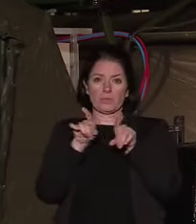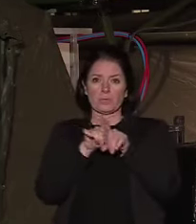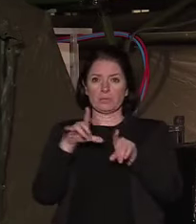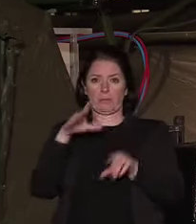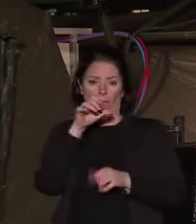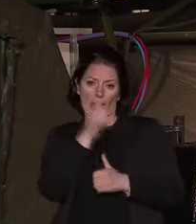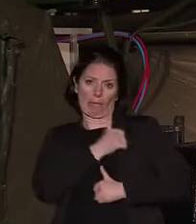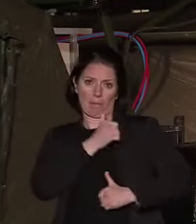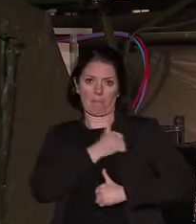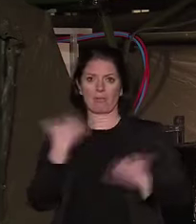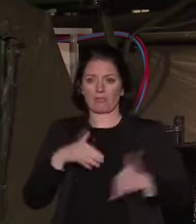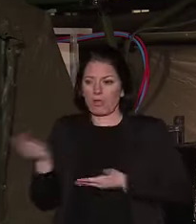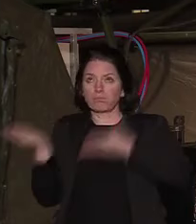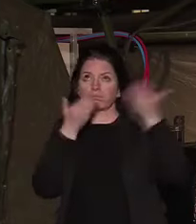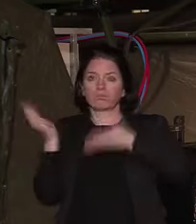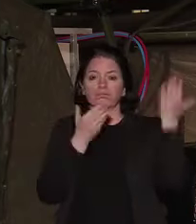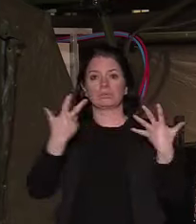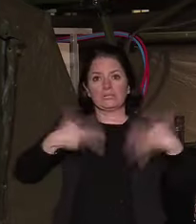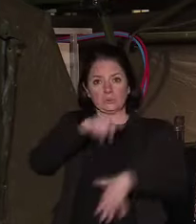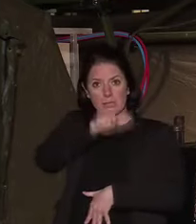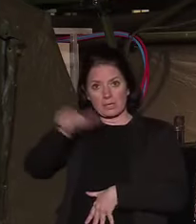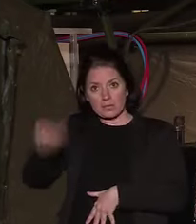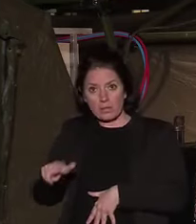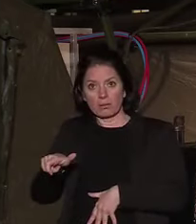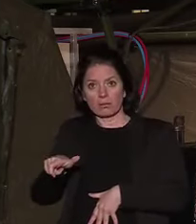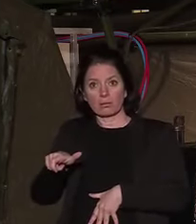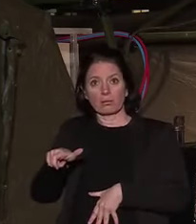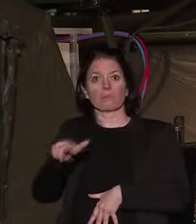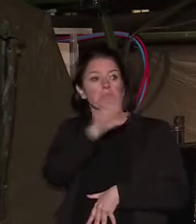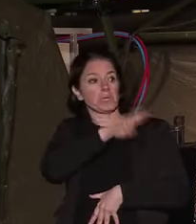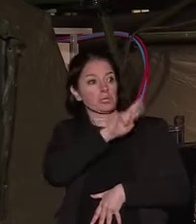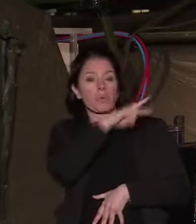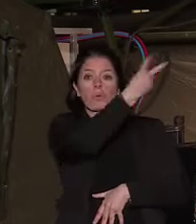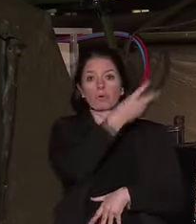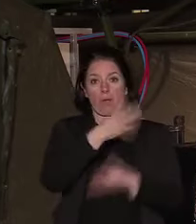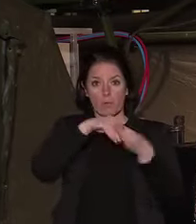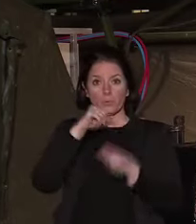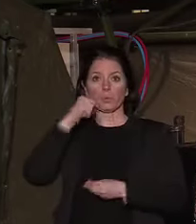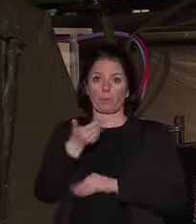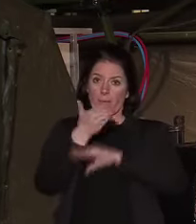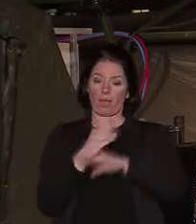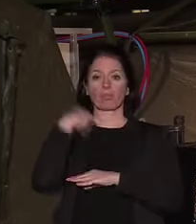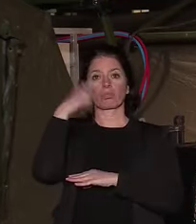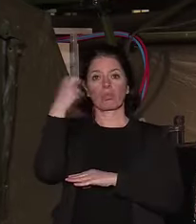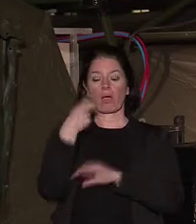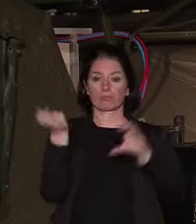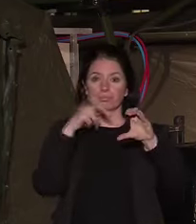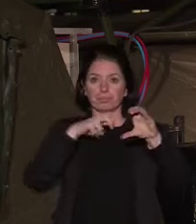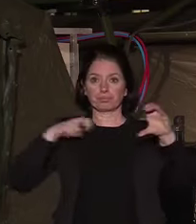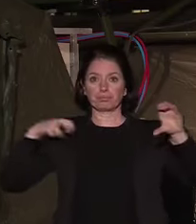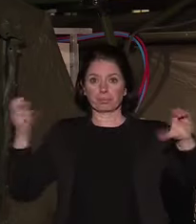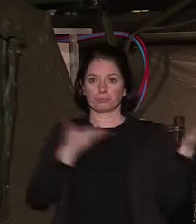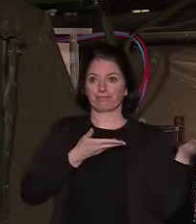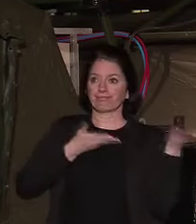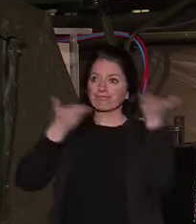permis de transférer 18 patients vers d'autres régions. Et demain, un train médicalisé sera affrété pour transférer une vingtaine de